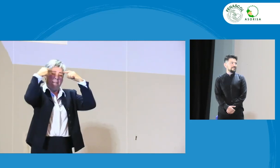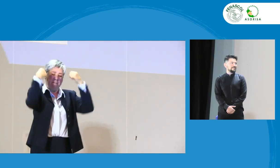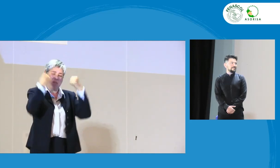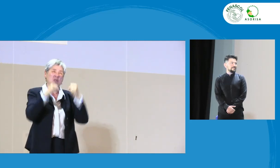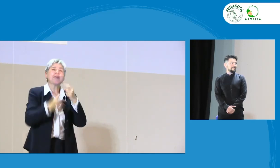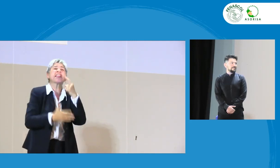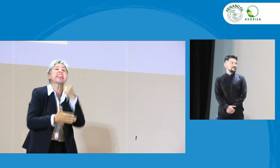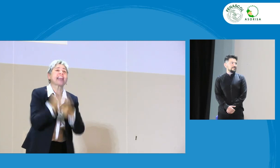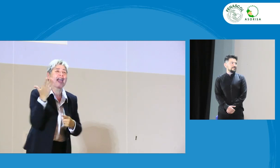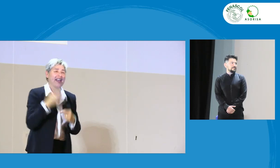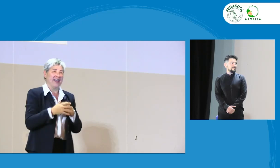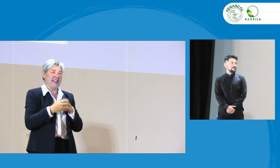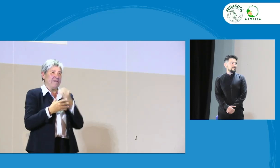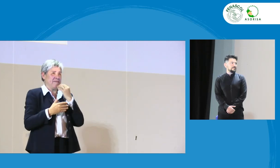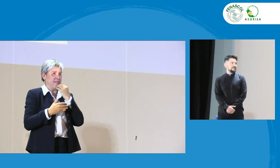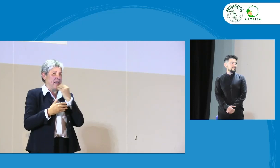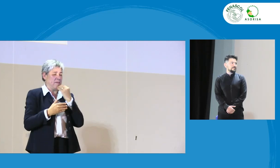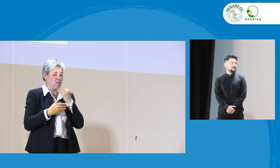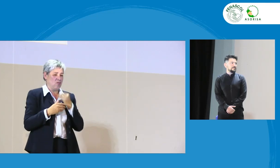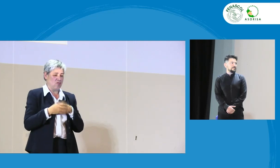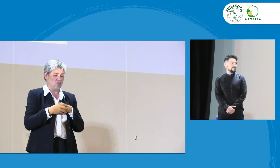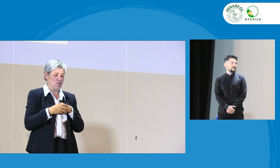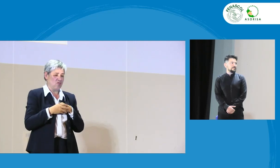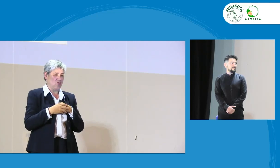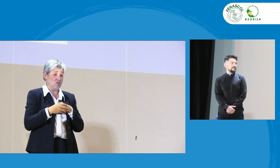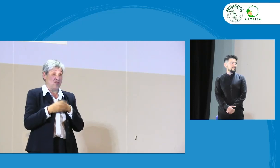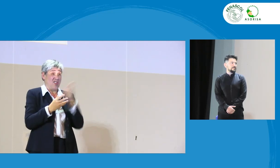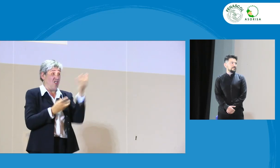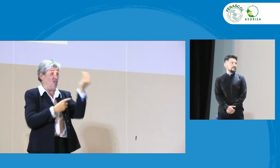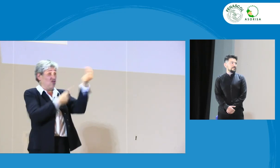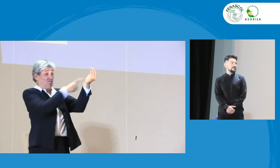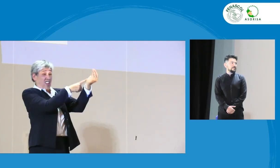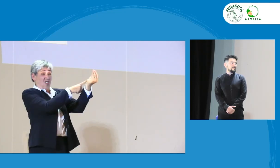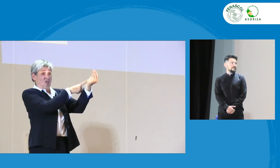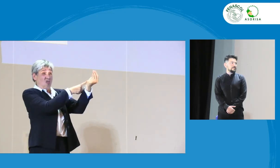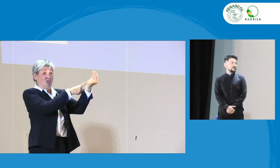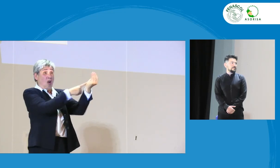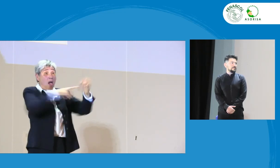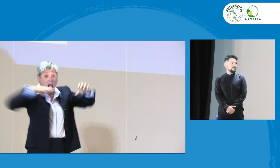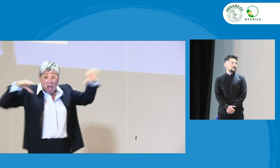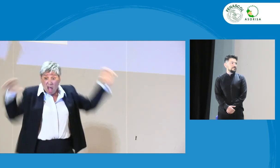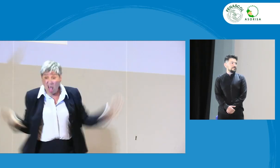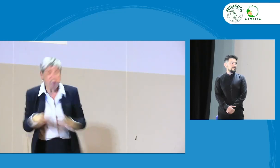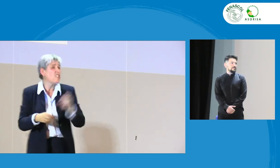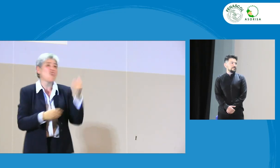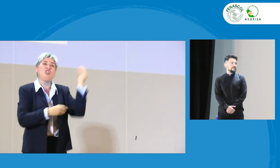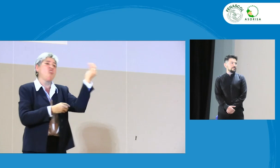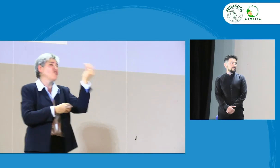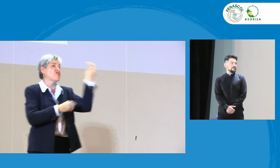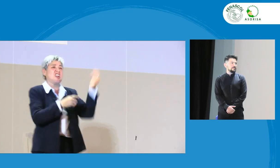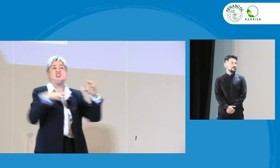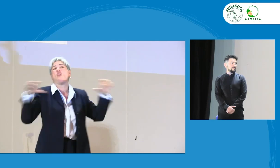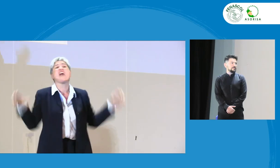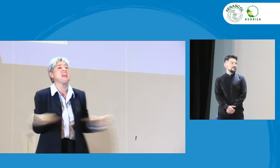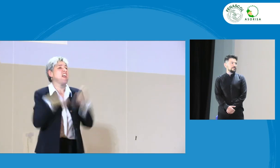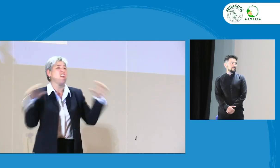¿cuál es nuestra preocupación? Que, bueno, en este consejo, el consejo no ejecuta,